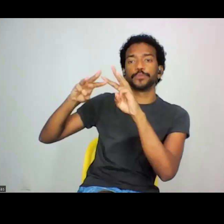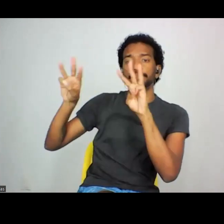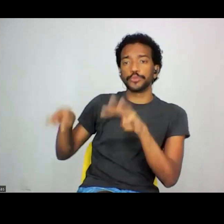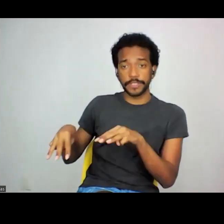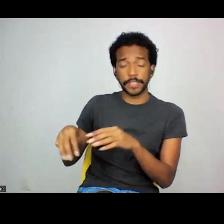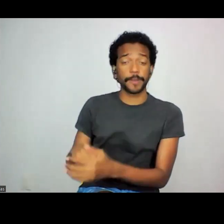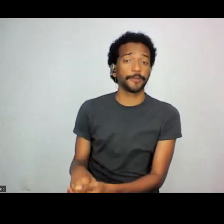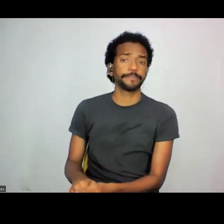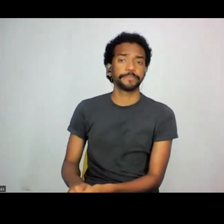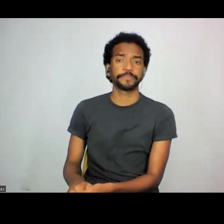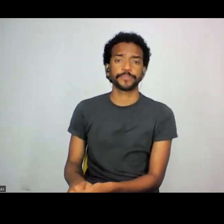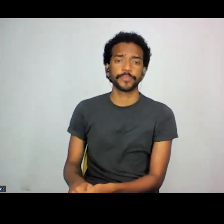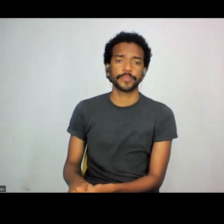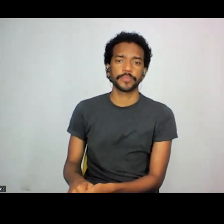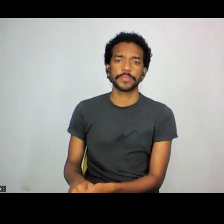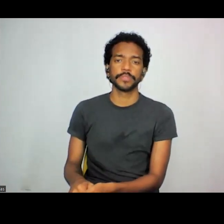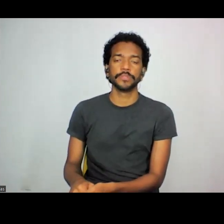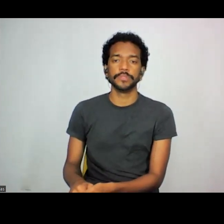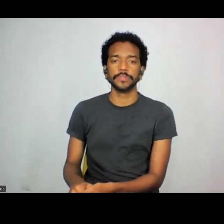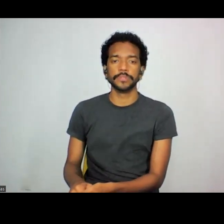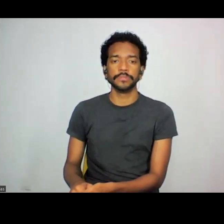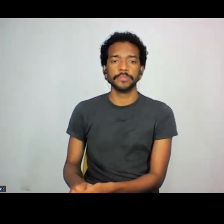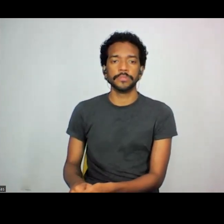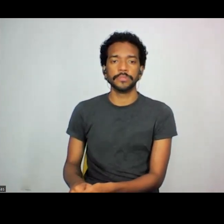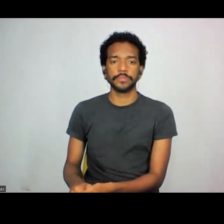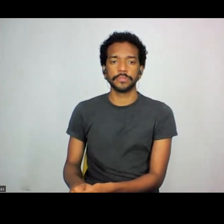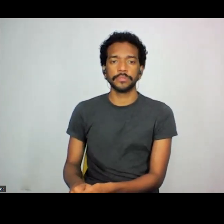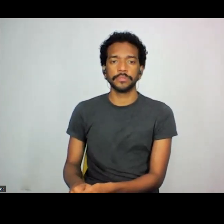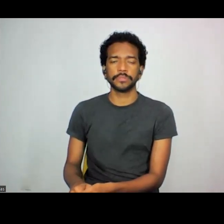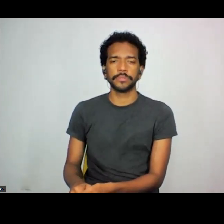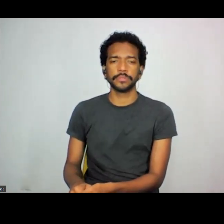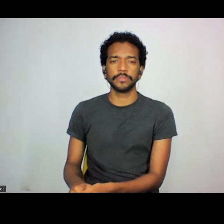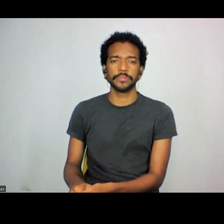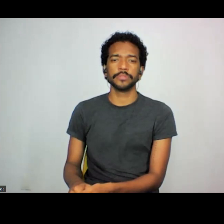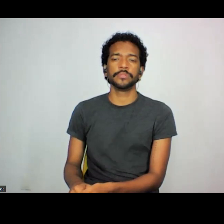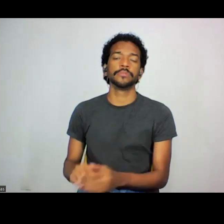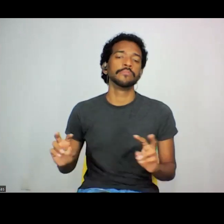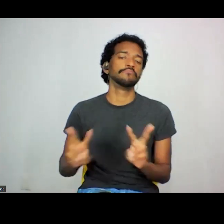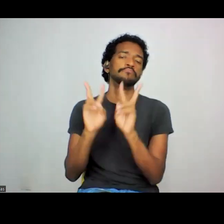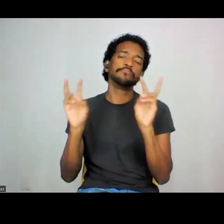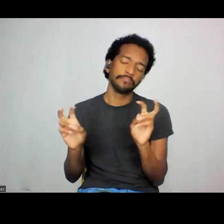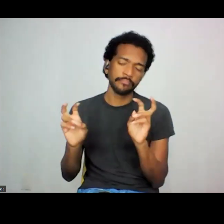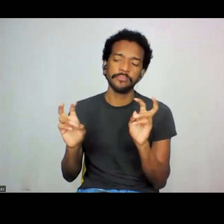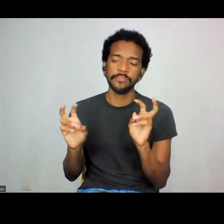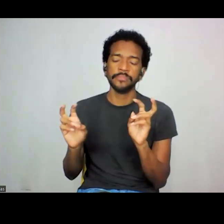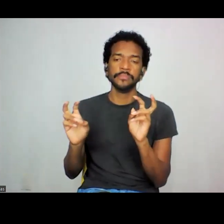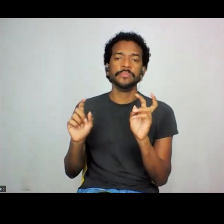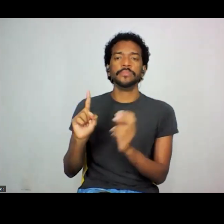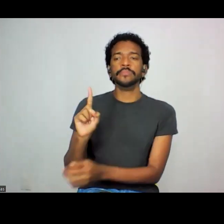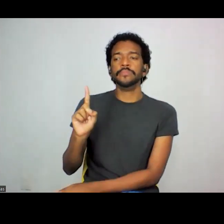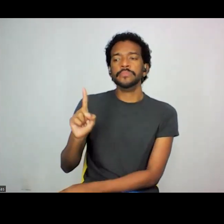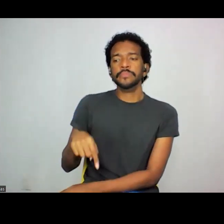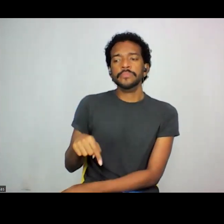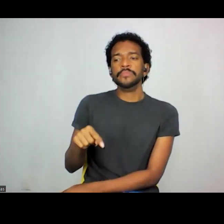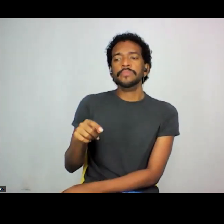falando um pouco mais de impressões, eu sinto